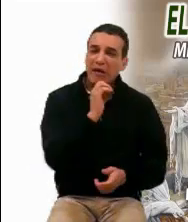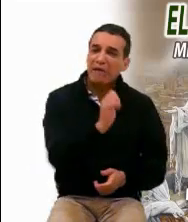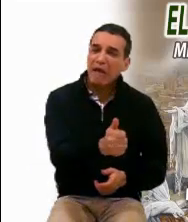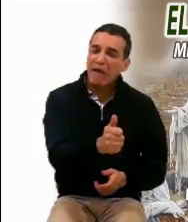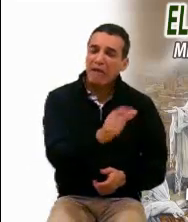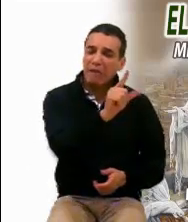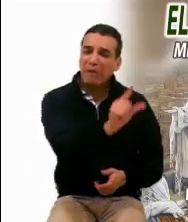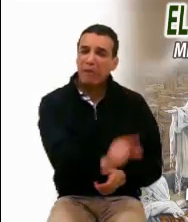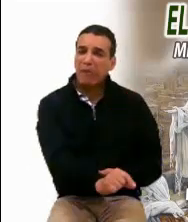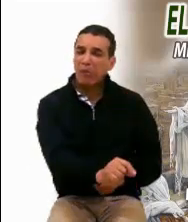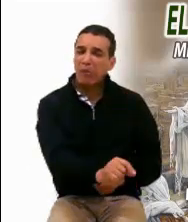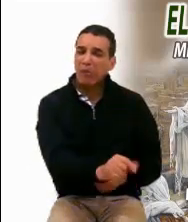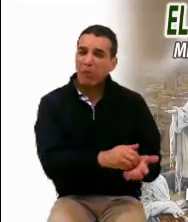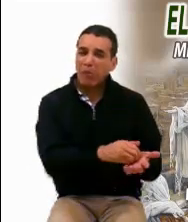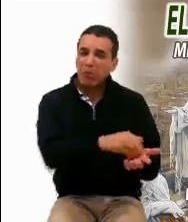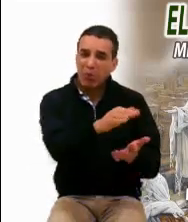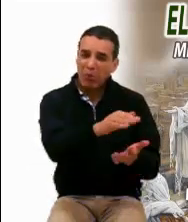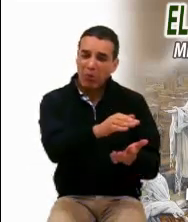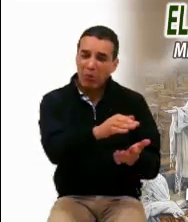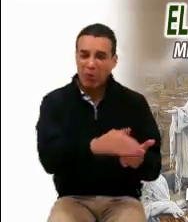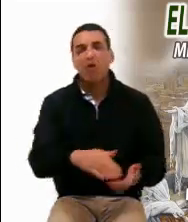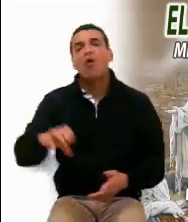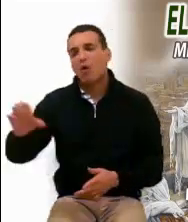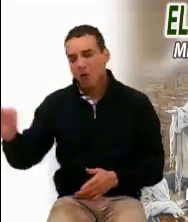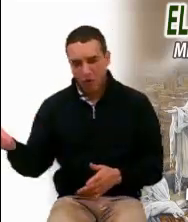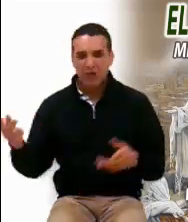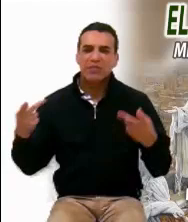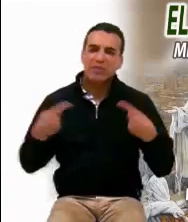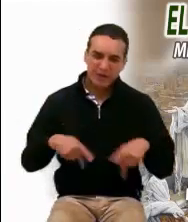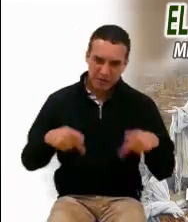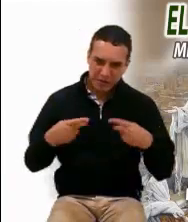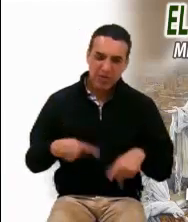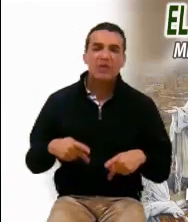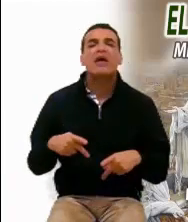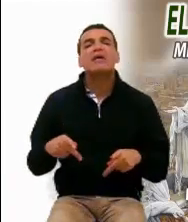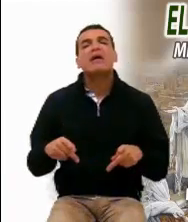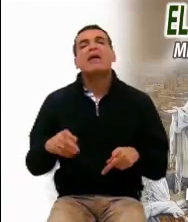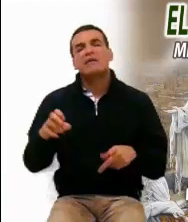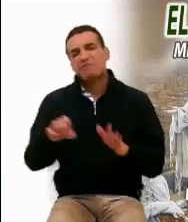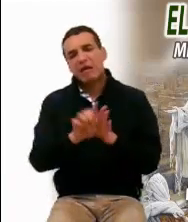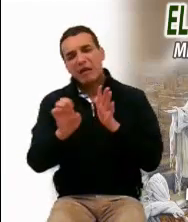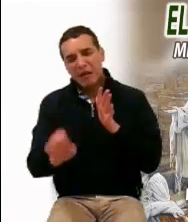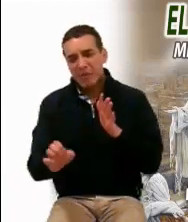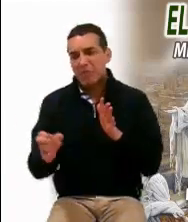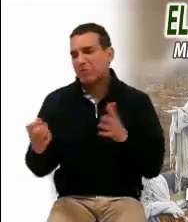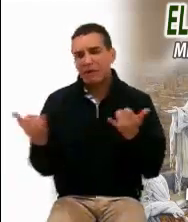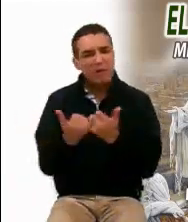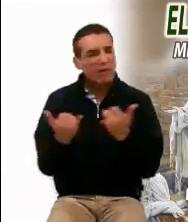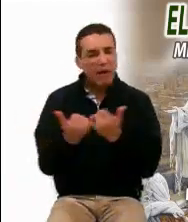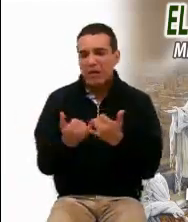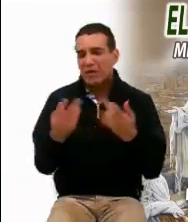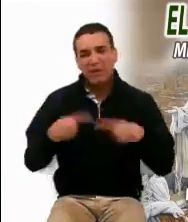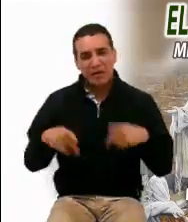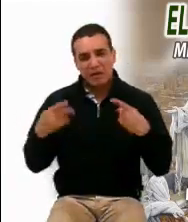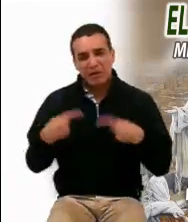lo desprecian y lo anulan. Otros, por el contrario, son como esas aguas ausentes que nunca